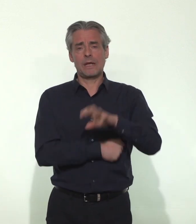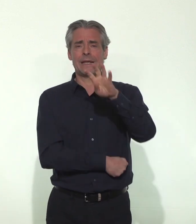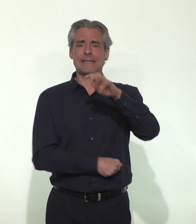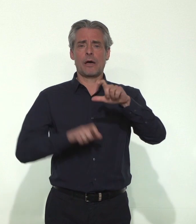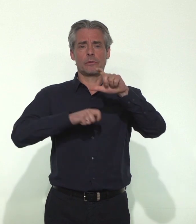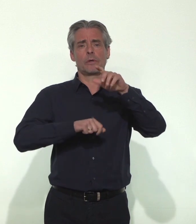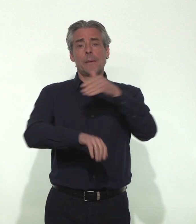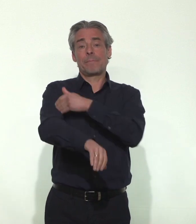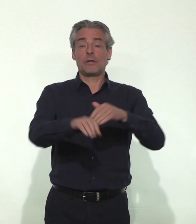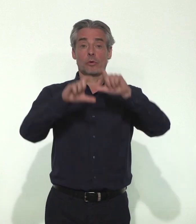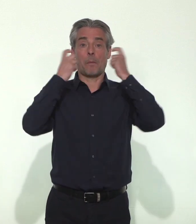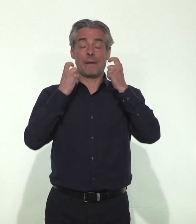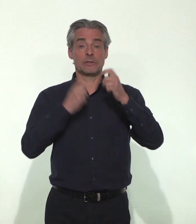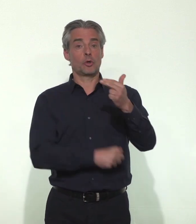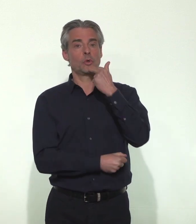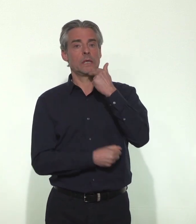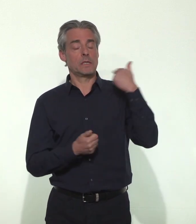40 millions de masques.